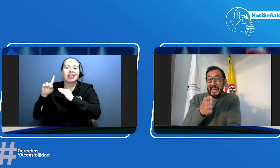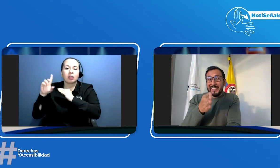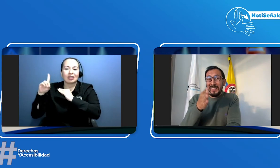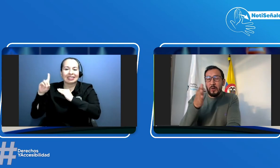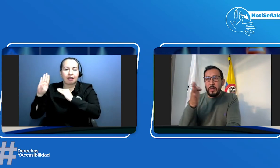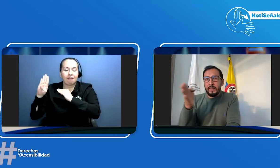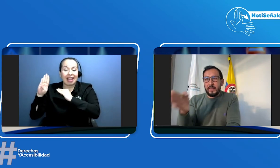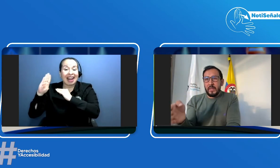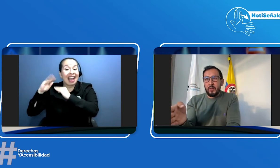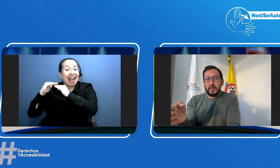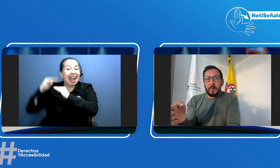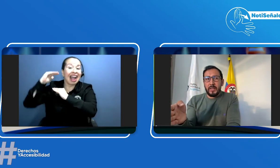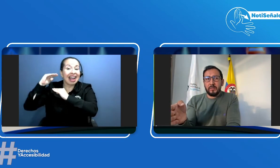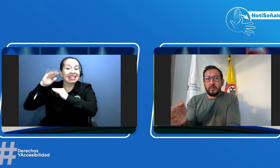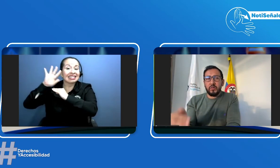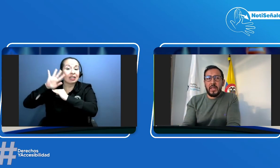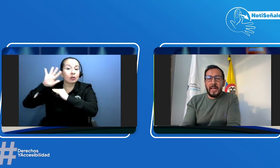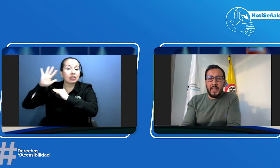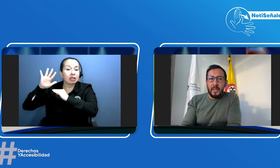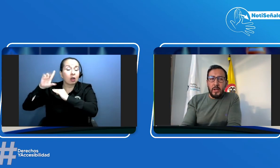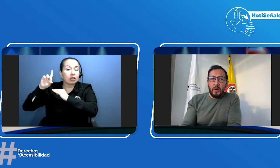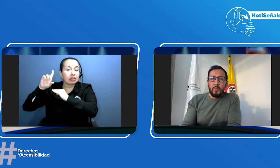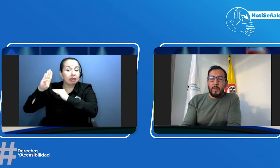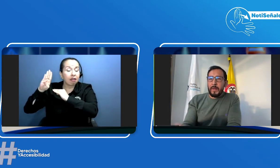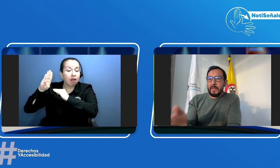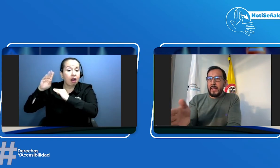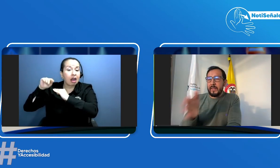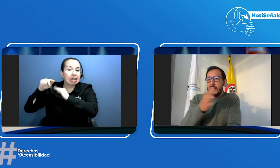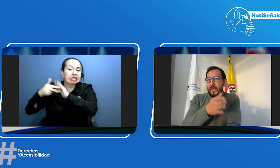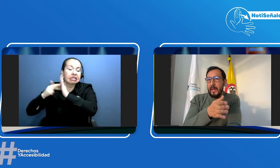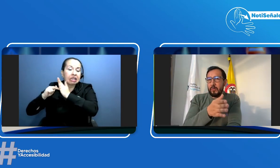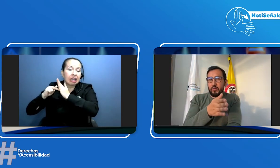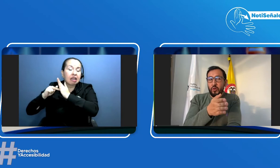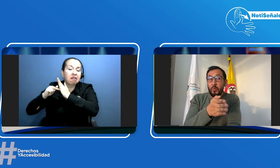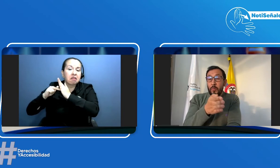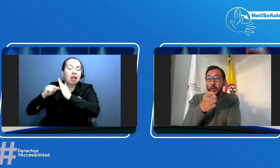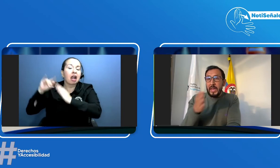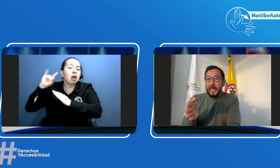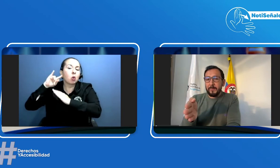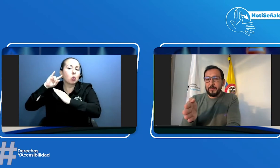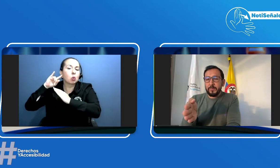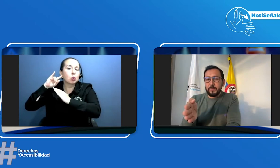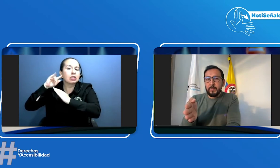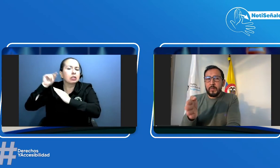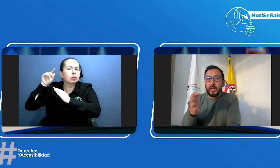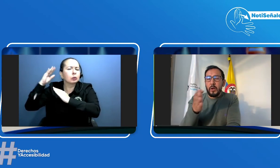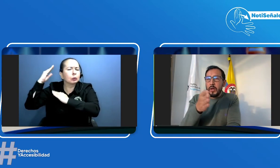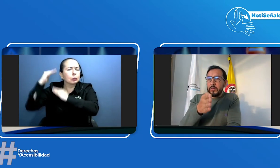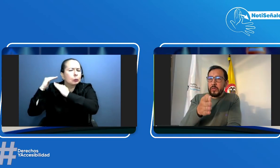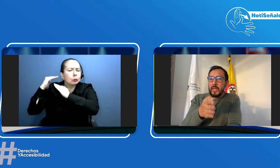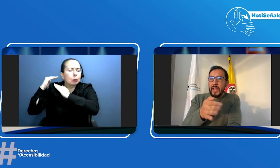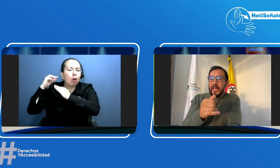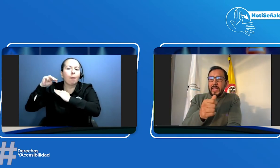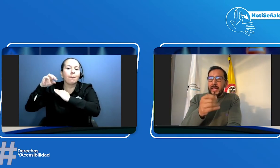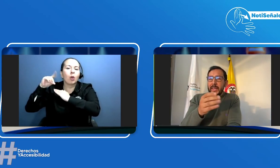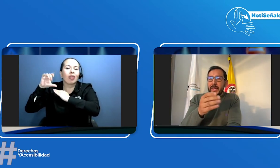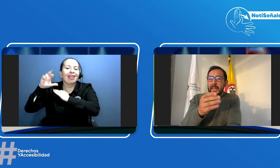55 decibeles considerada como una pérdida de audición moderada lo que sucederá es que yo